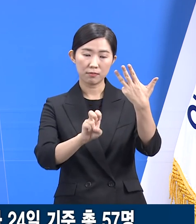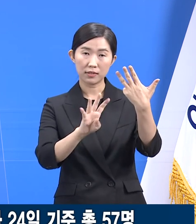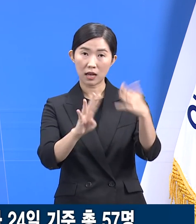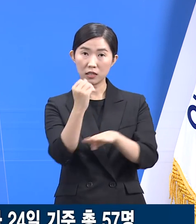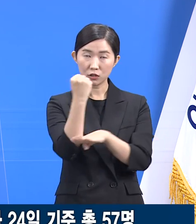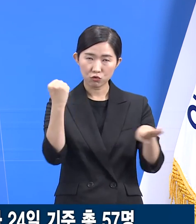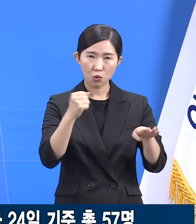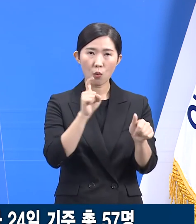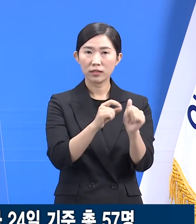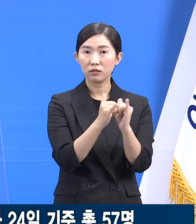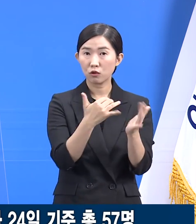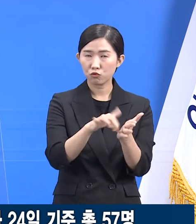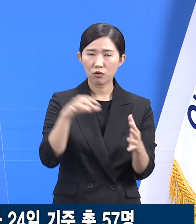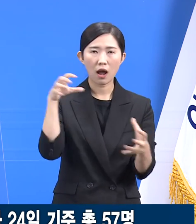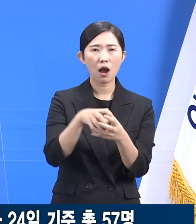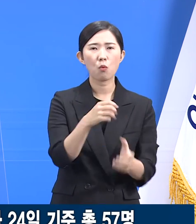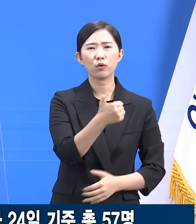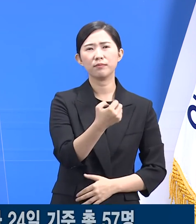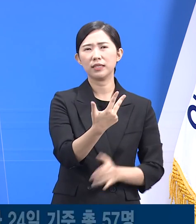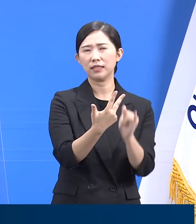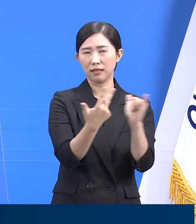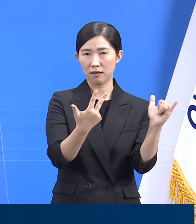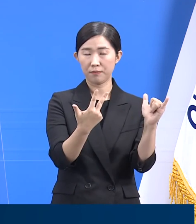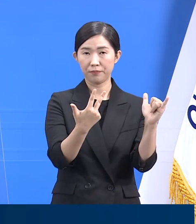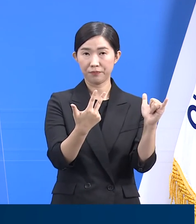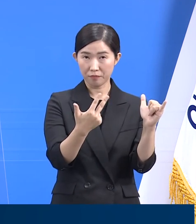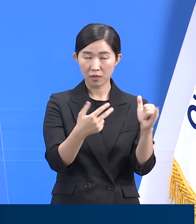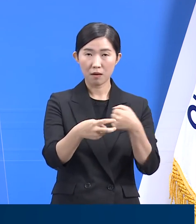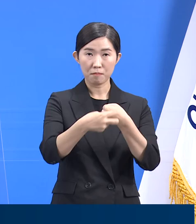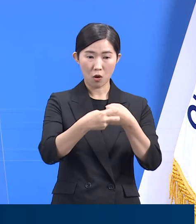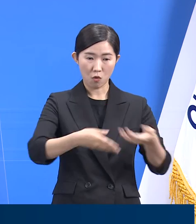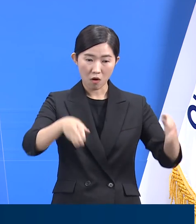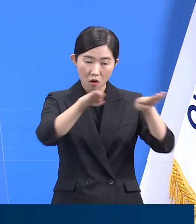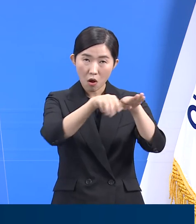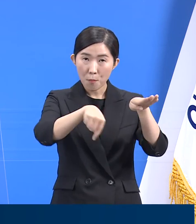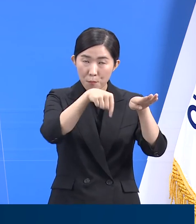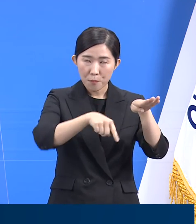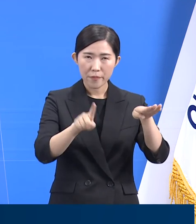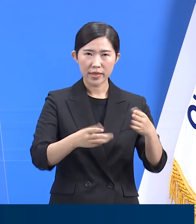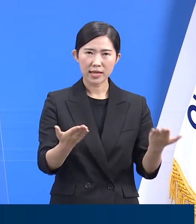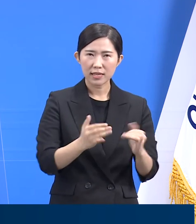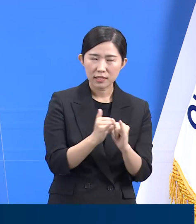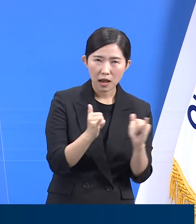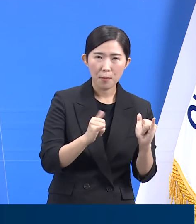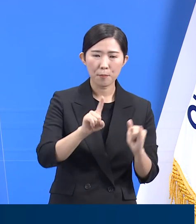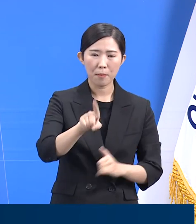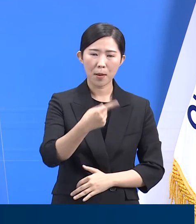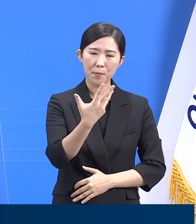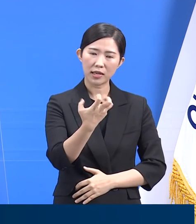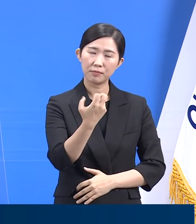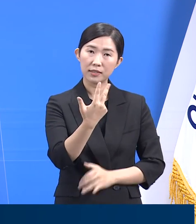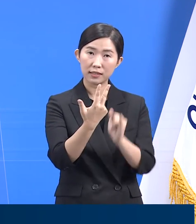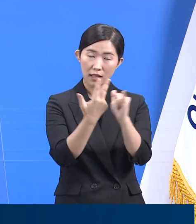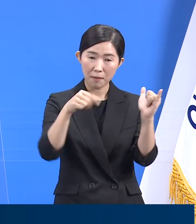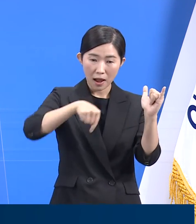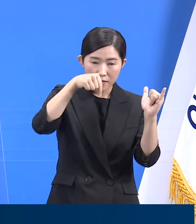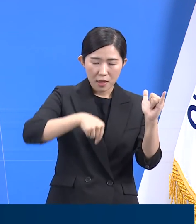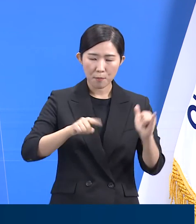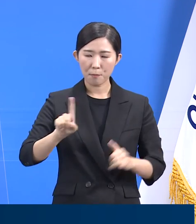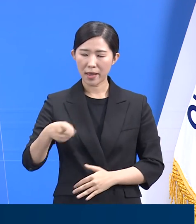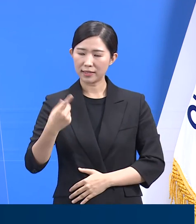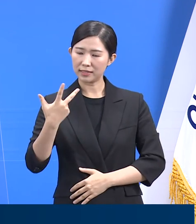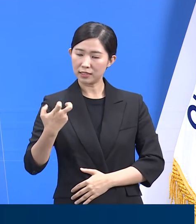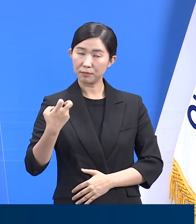확진되는 57명입니다. 해당 시설은 입소자 및 종사자 187명 중 173명이 백신